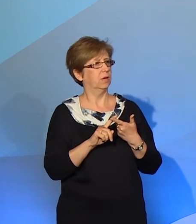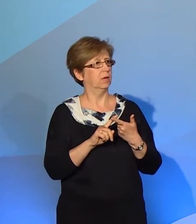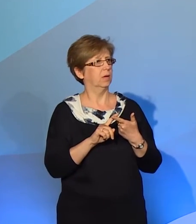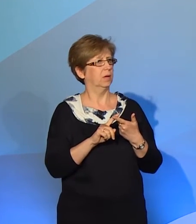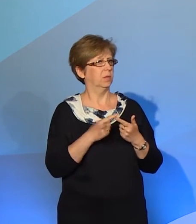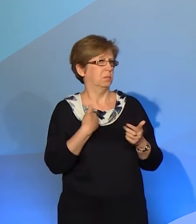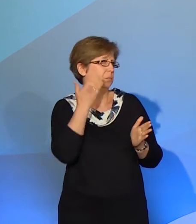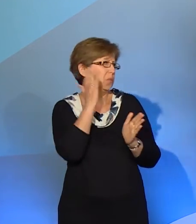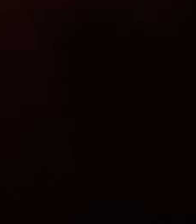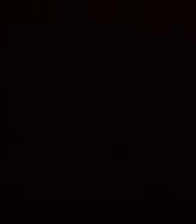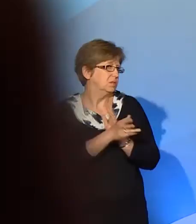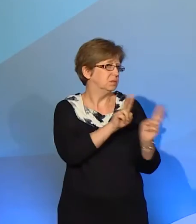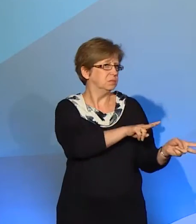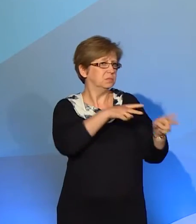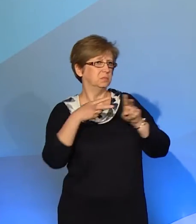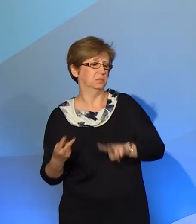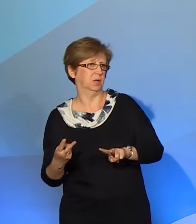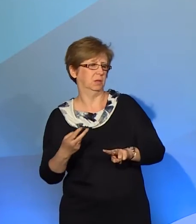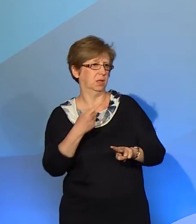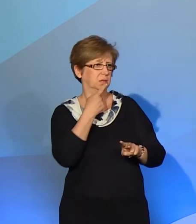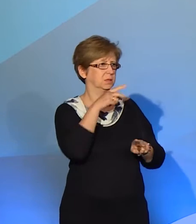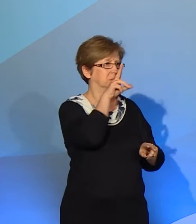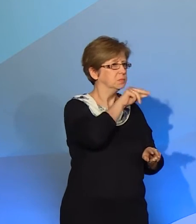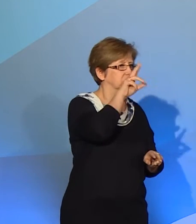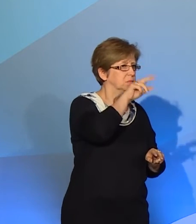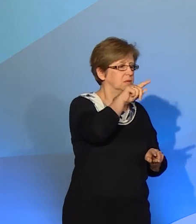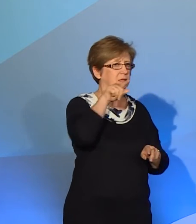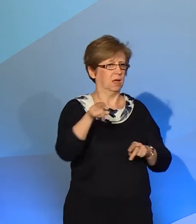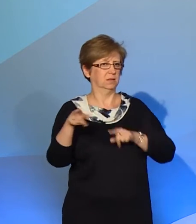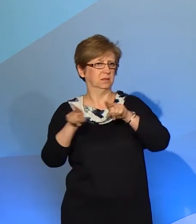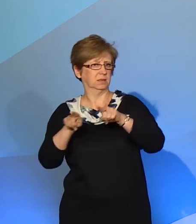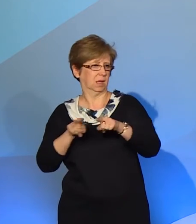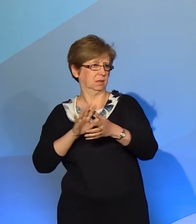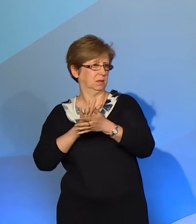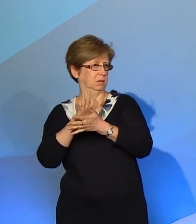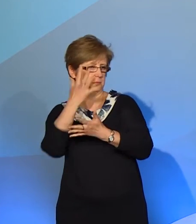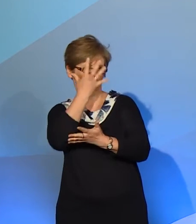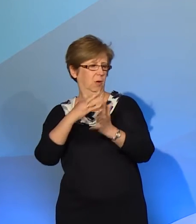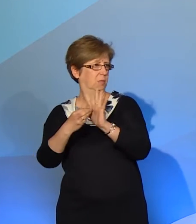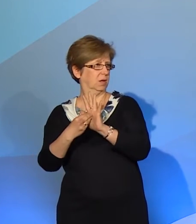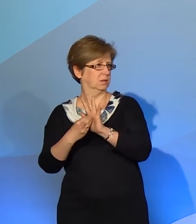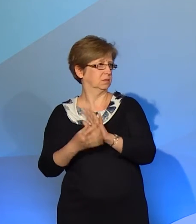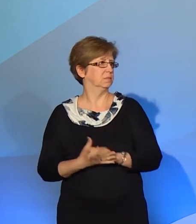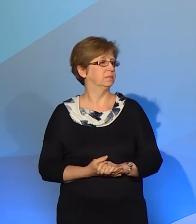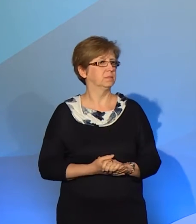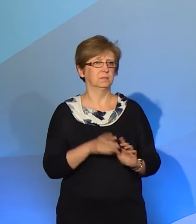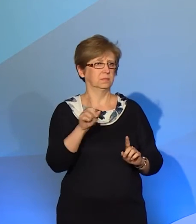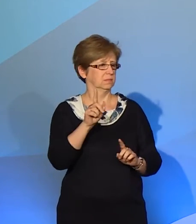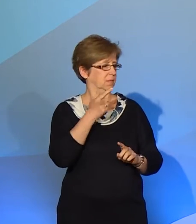proste przekładanie języka fonicznego, języka nas mówiących na znaki wizualne. Otóż tak nie jest choćby z tego powodu, że